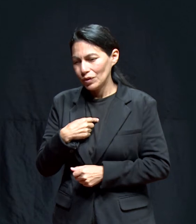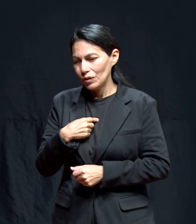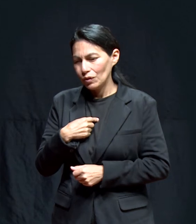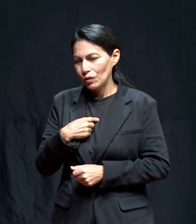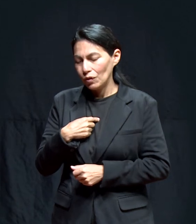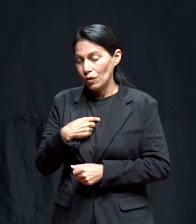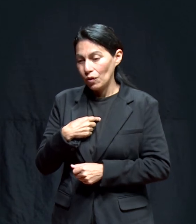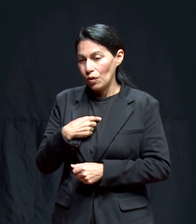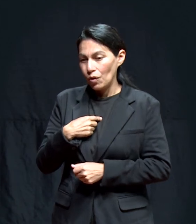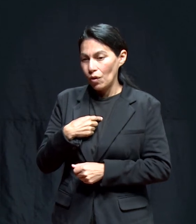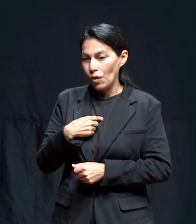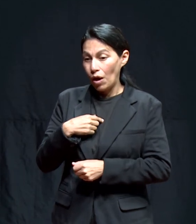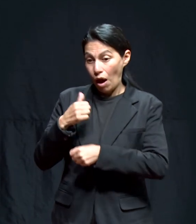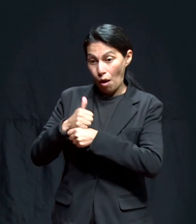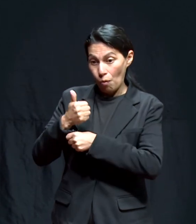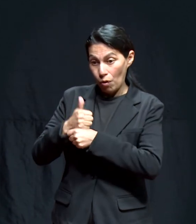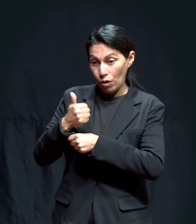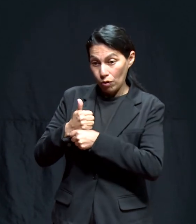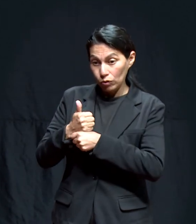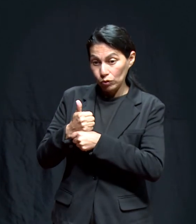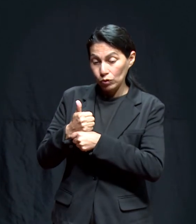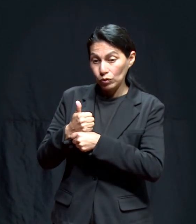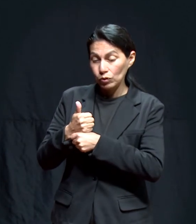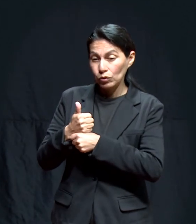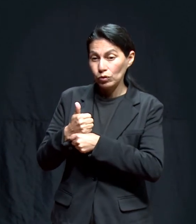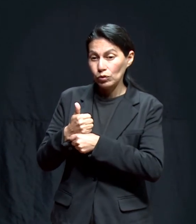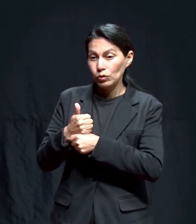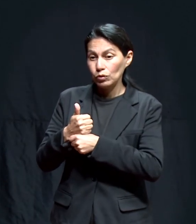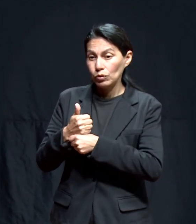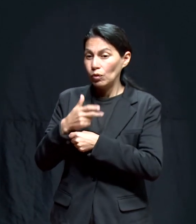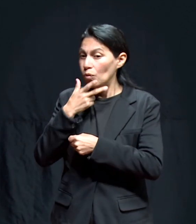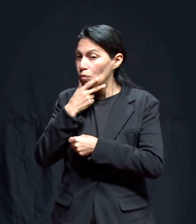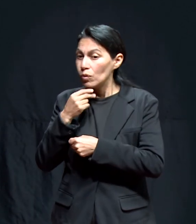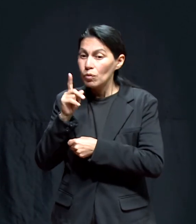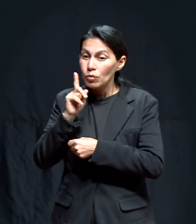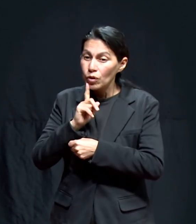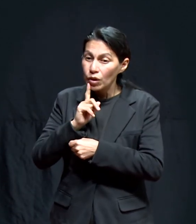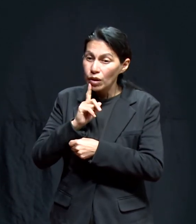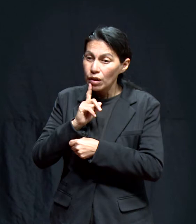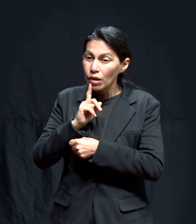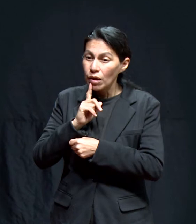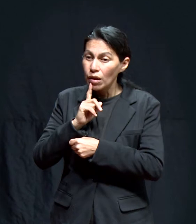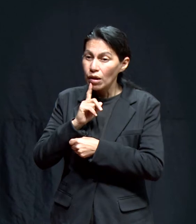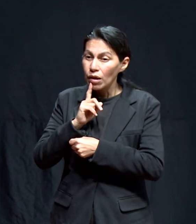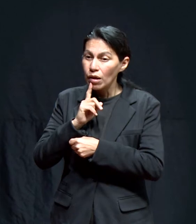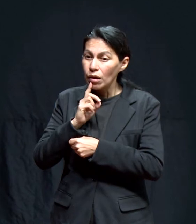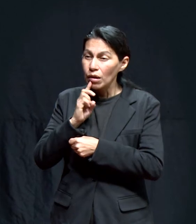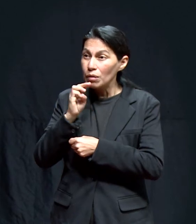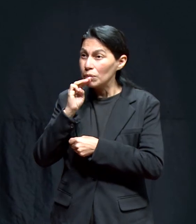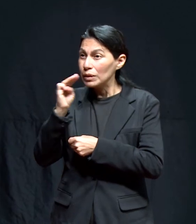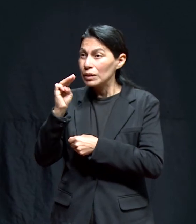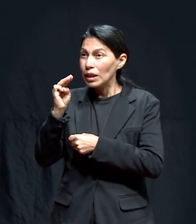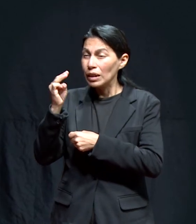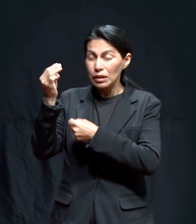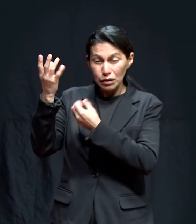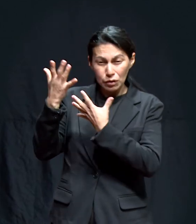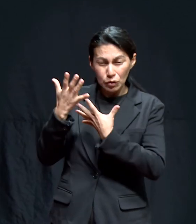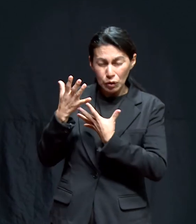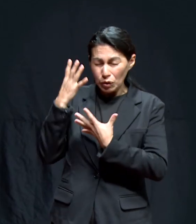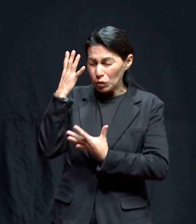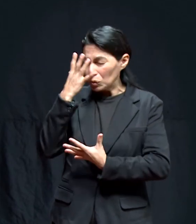Yo, diciendo de unos abuelos que recibieron el mensaje de una forma, diría yo,